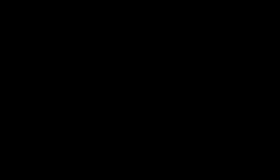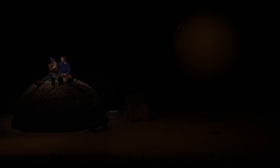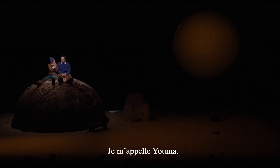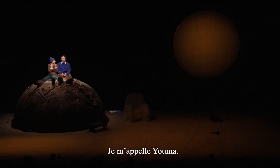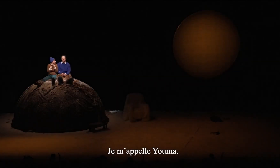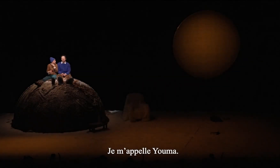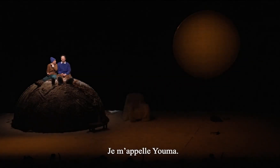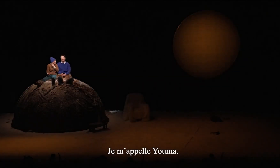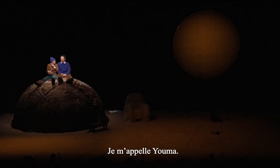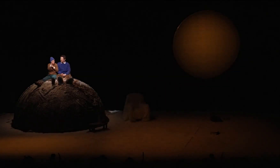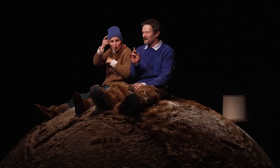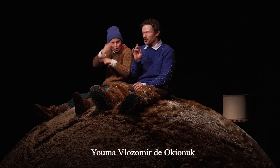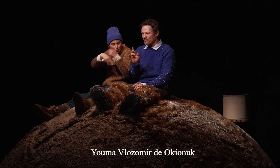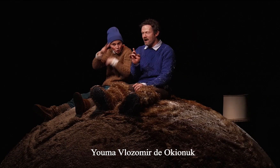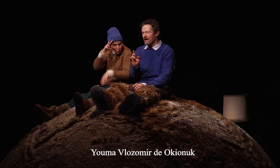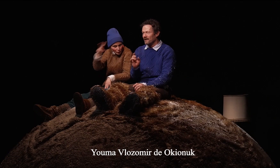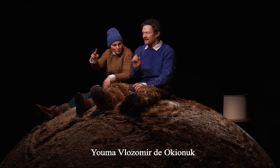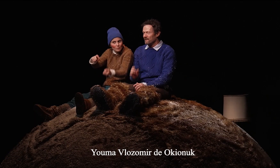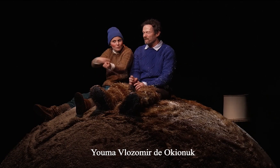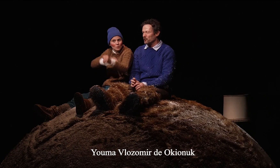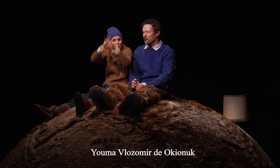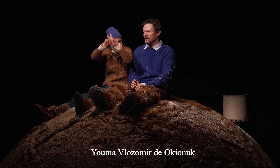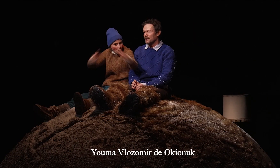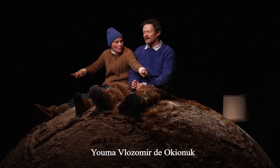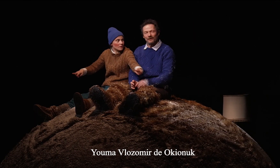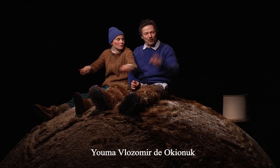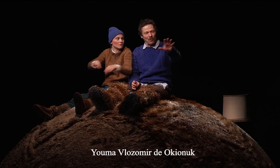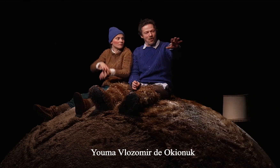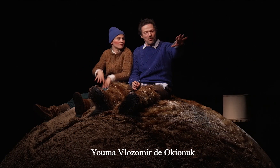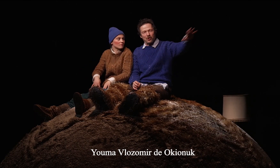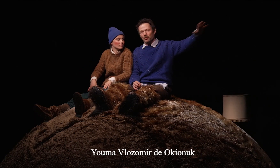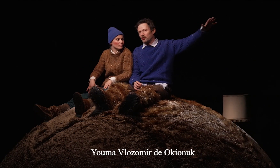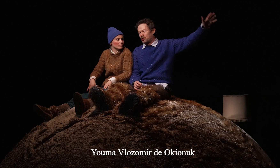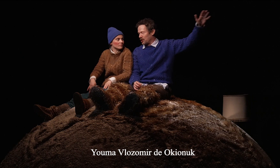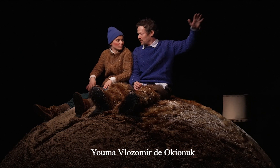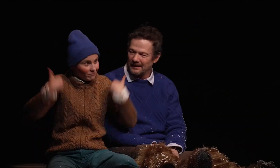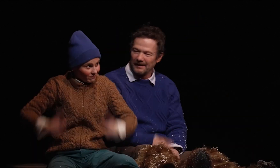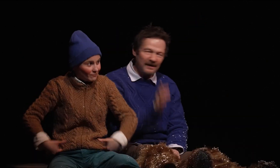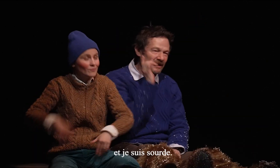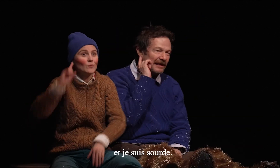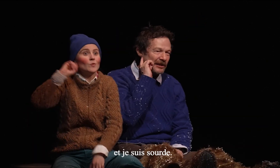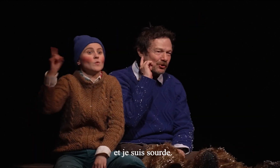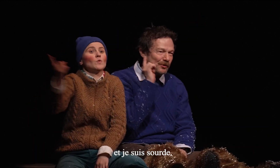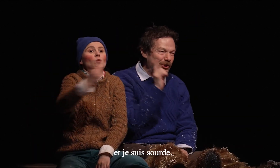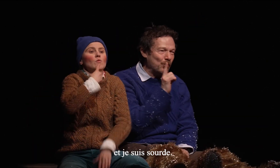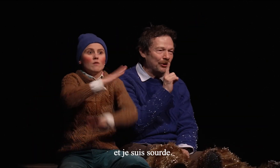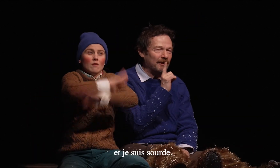Je m'appelle Yuma, Yuma Vlozomir de Okionuk, et je suis sourde.